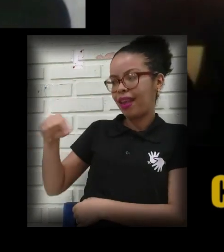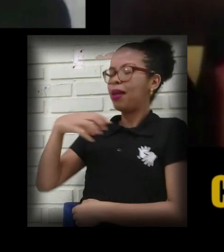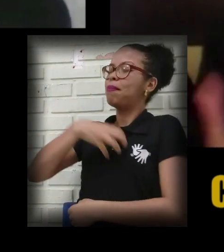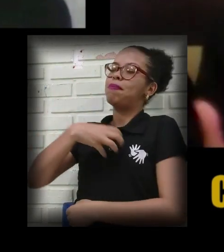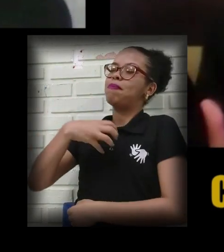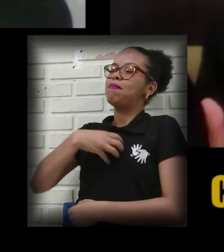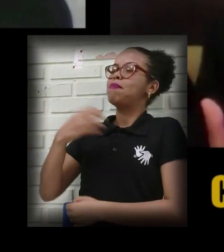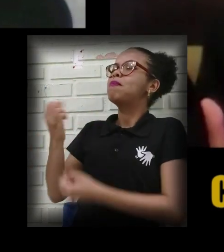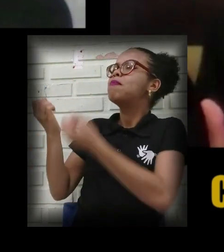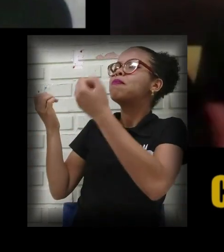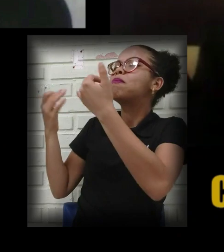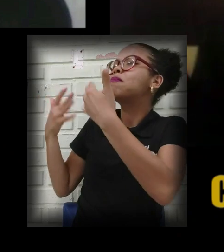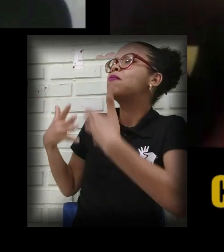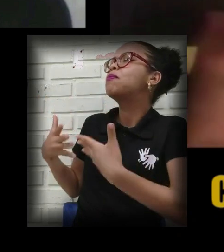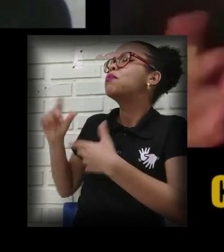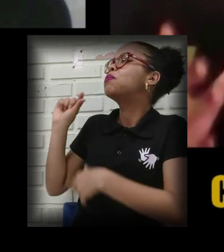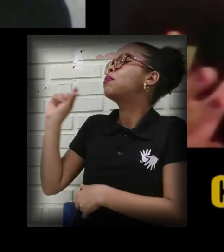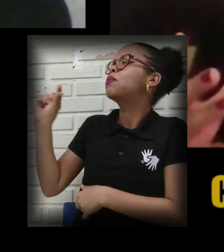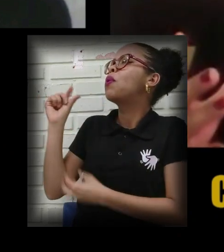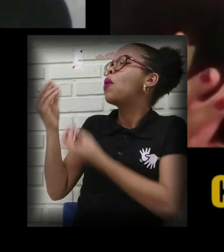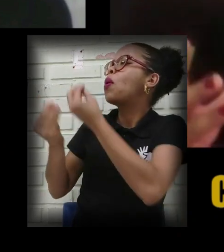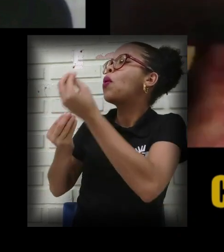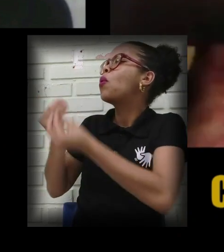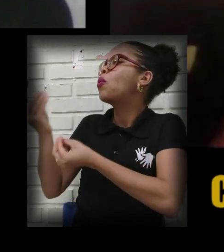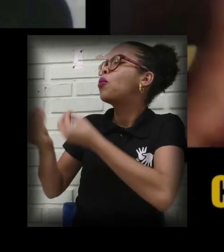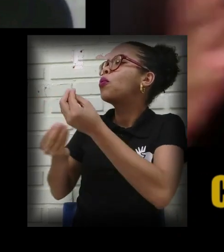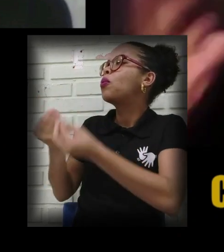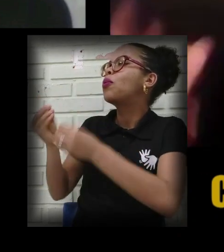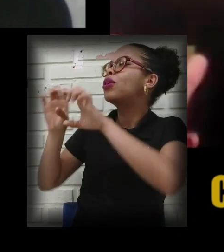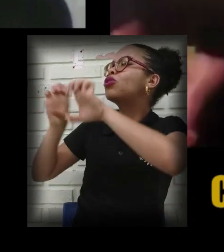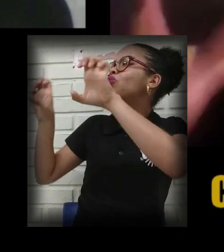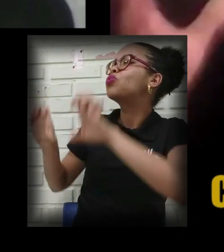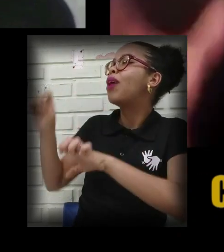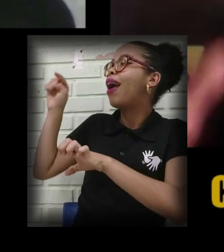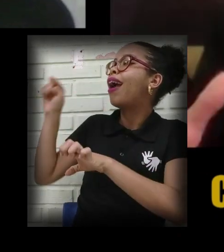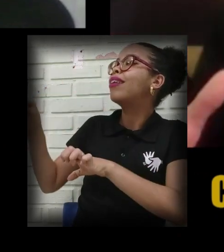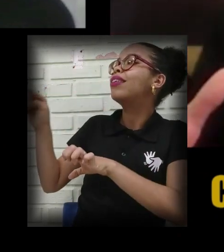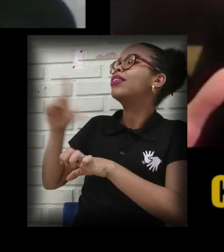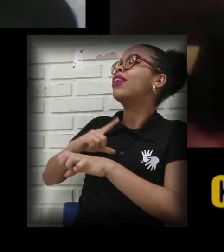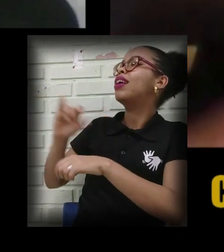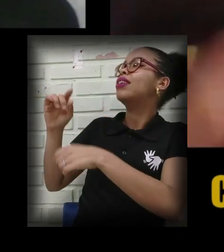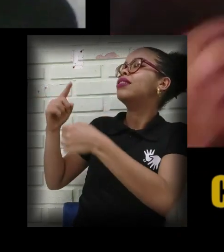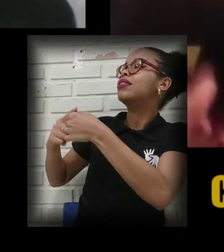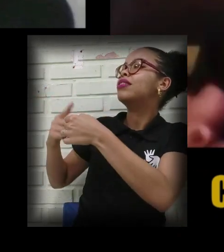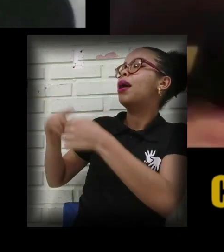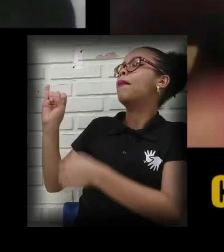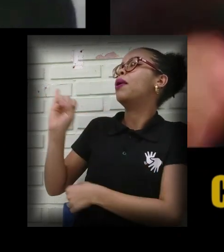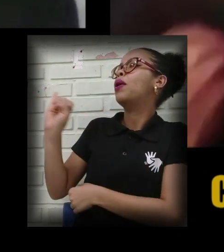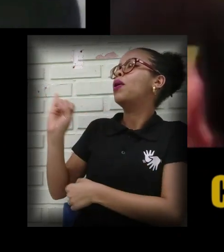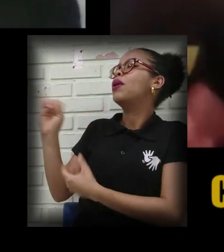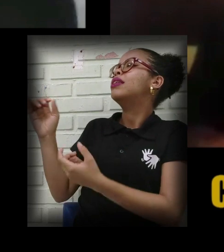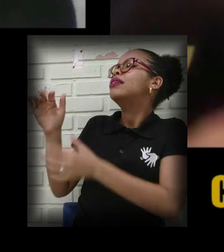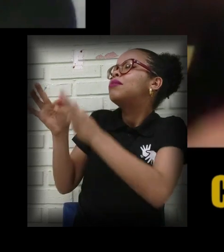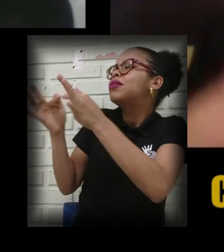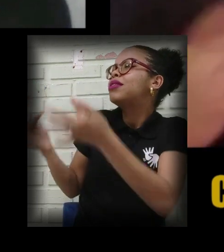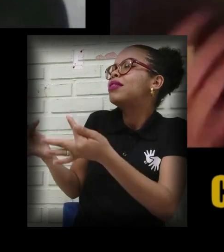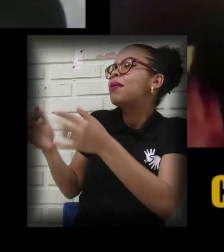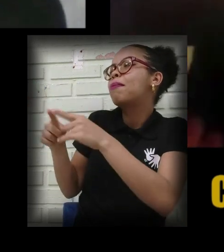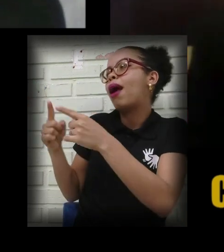contasse um pouquinho como é que é essa estrutura aí, né? Uma cidade interior, uma cidade pequena, mas como é que ela